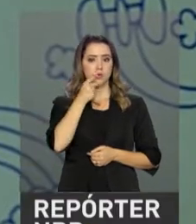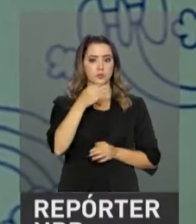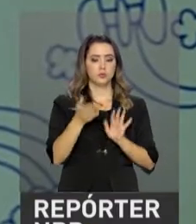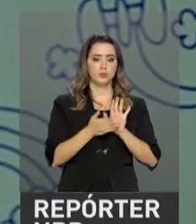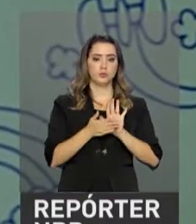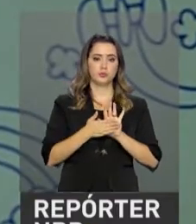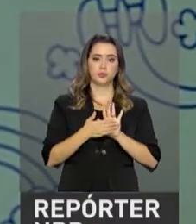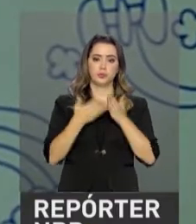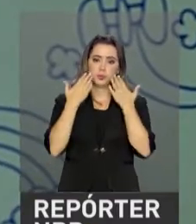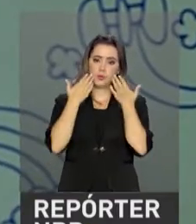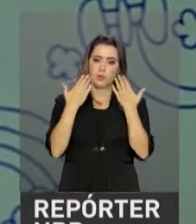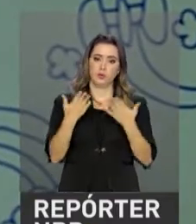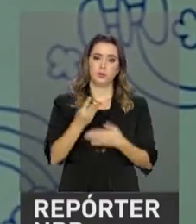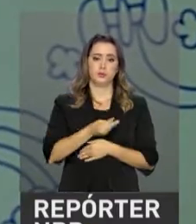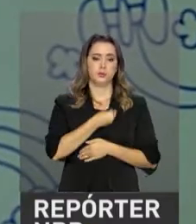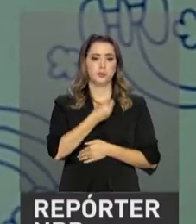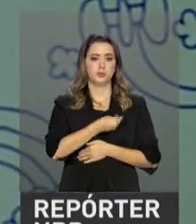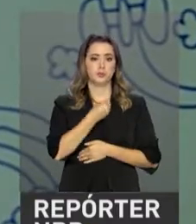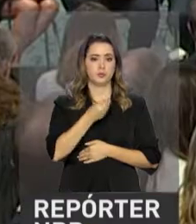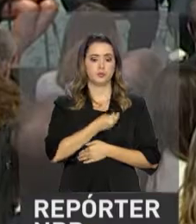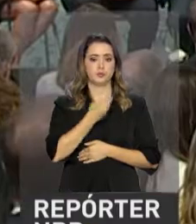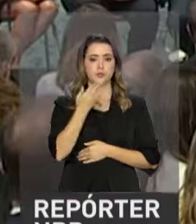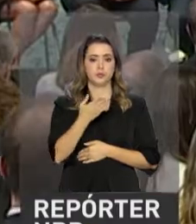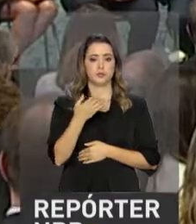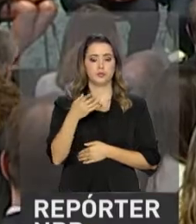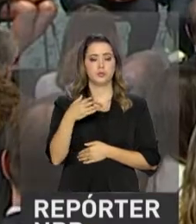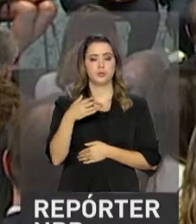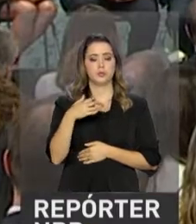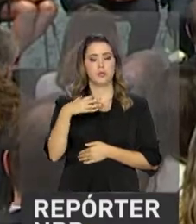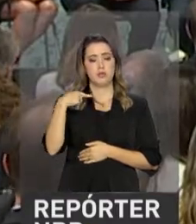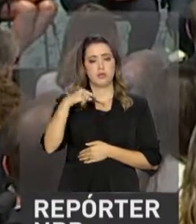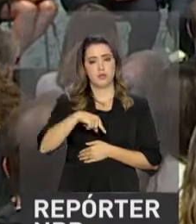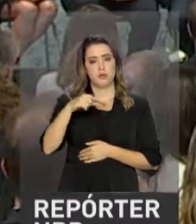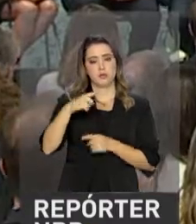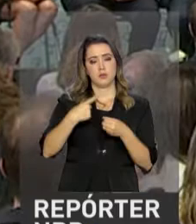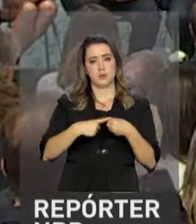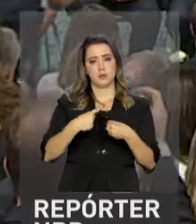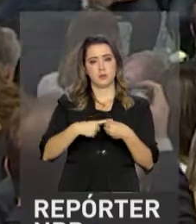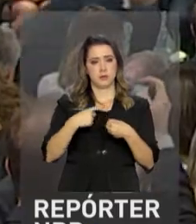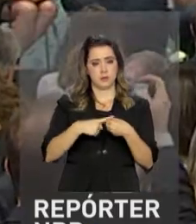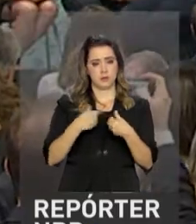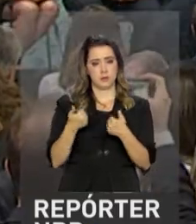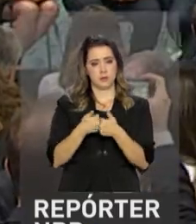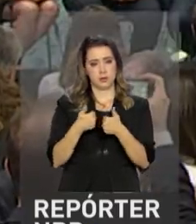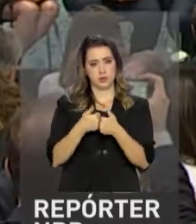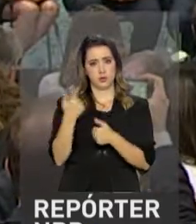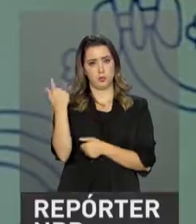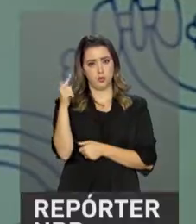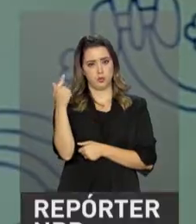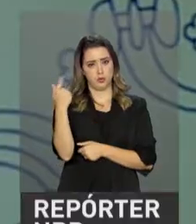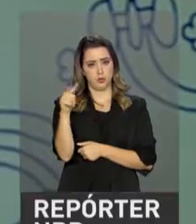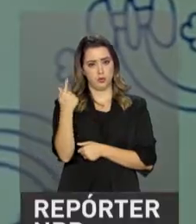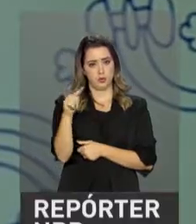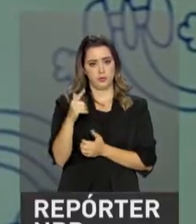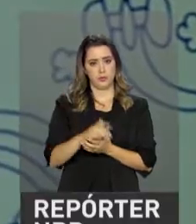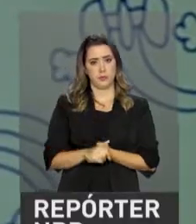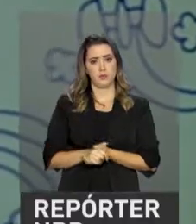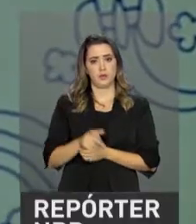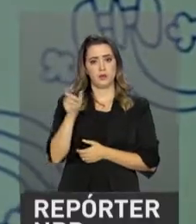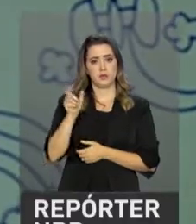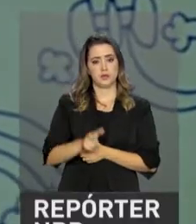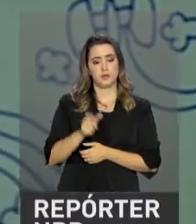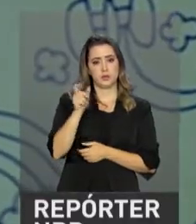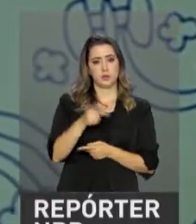apresentou uma experiência vivida com o Criança Feliz em Águas Lindas, município do estado de Goiás. Os visitadores